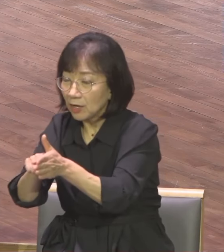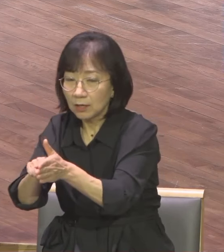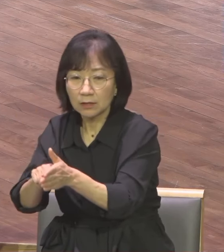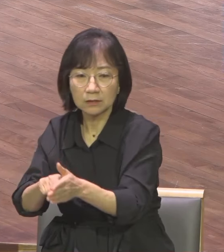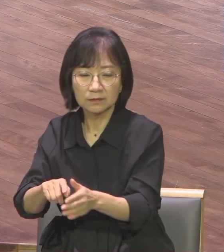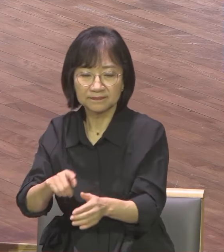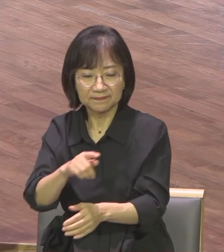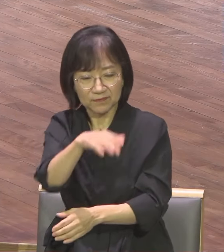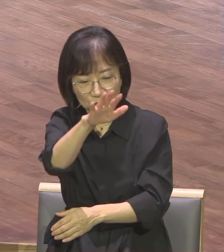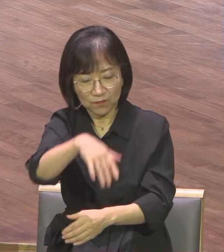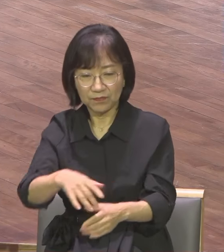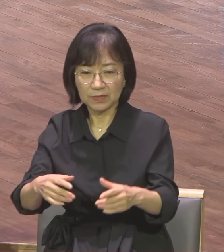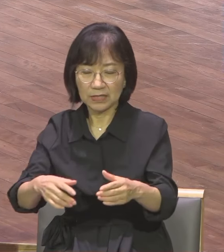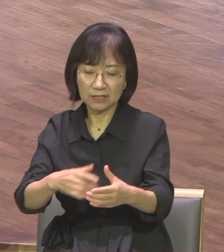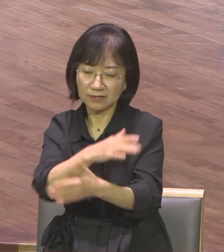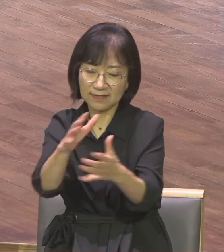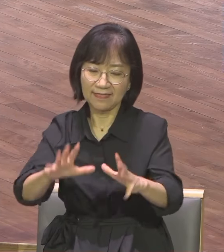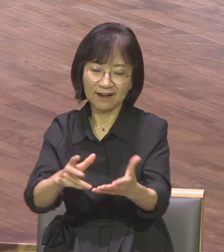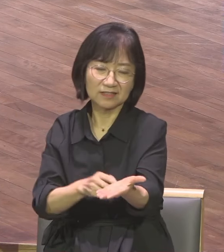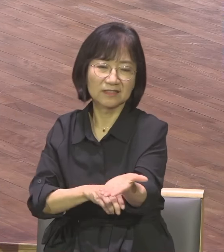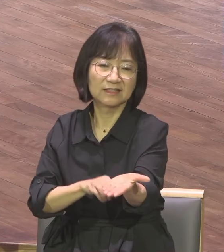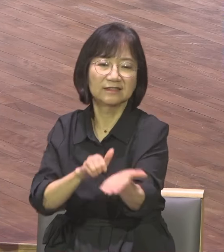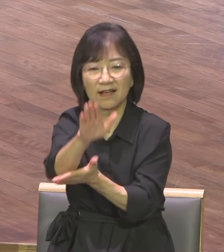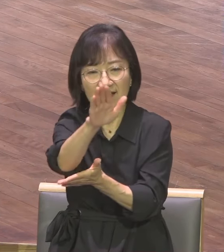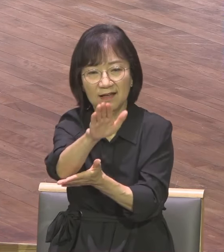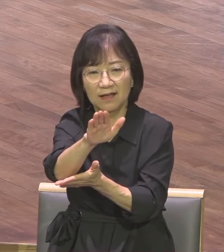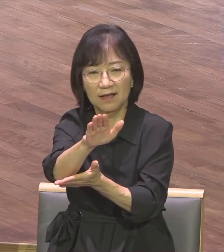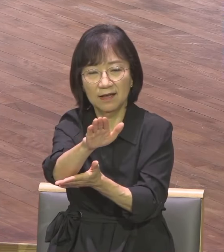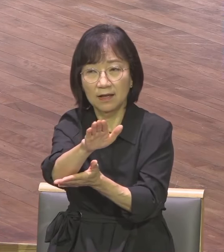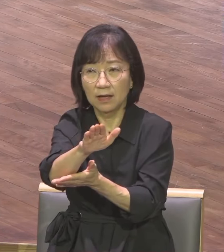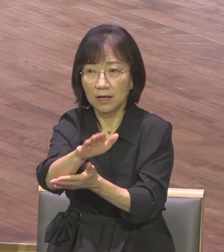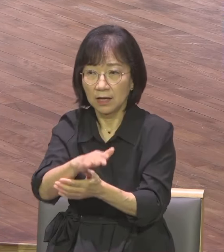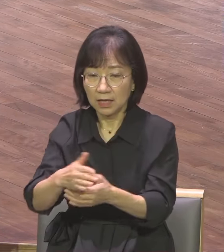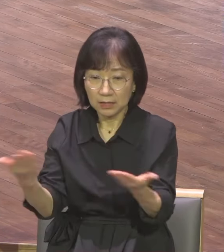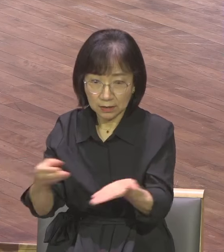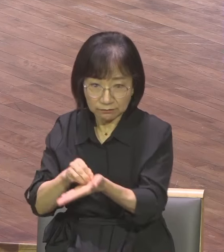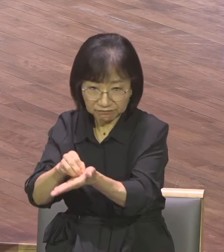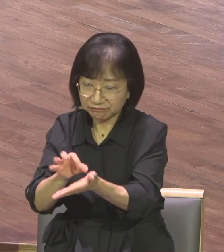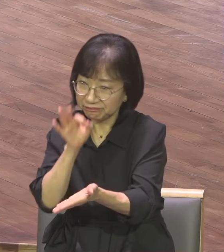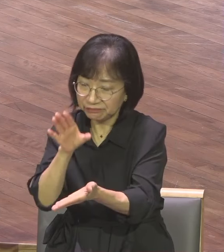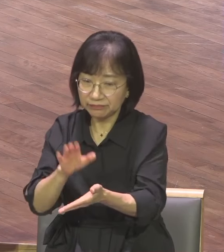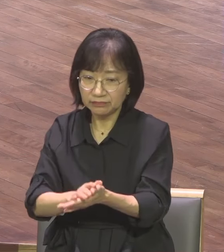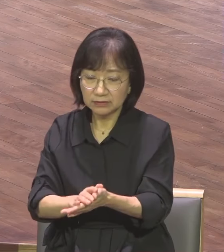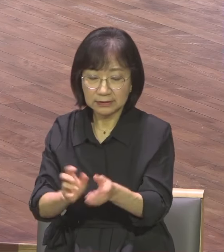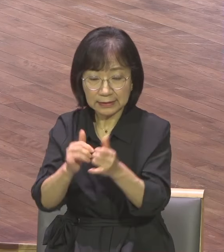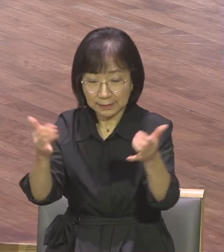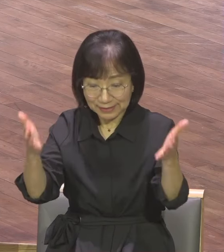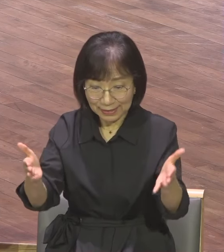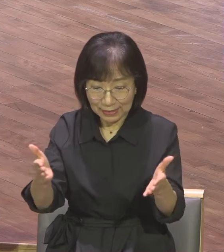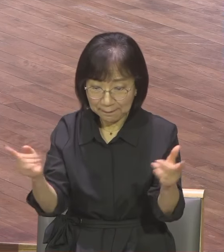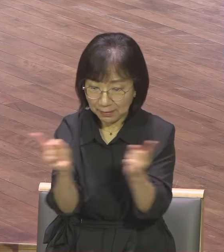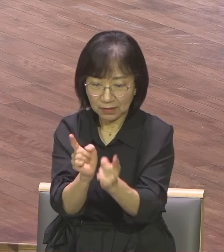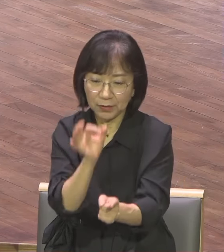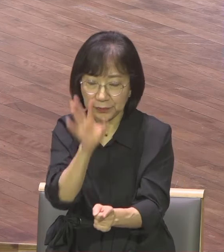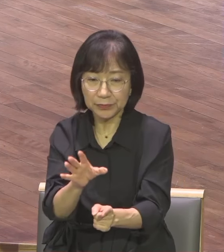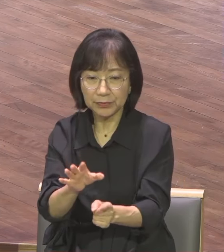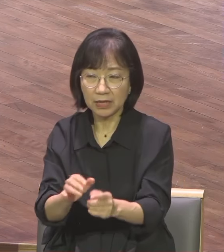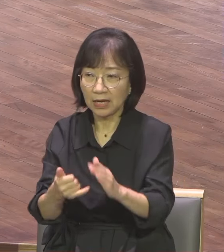길이 없습니다 굶어 죽어야 돼요 인간관계 단절입니다 가족과의 관계 단절입니다